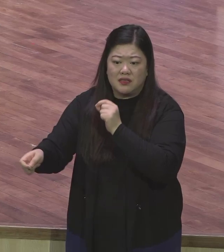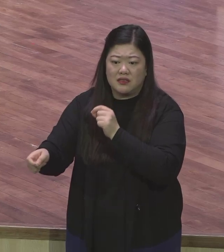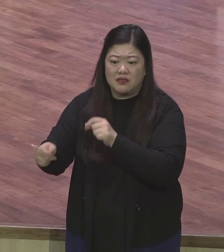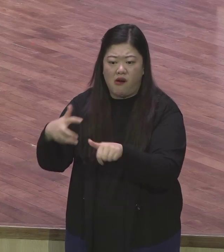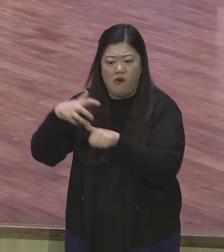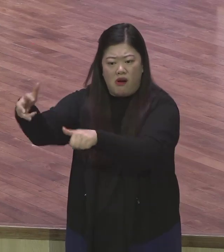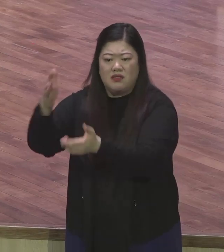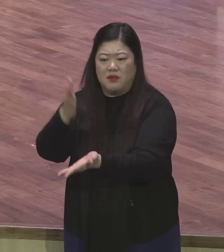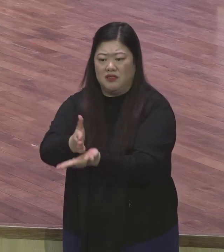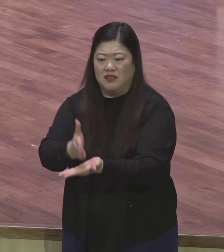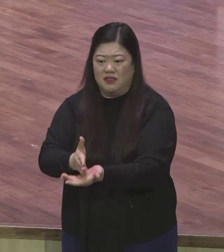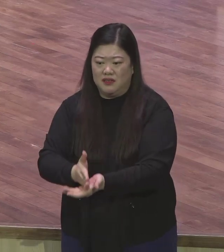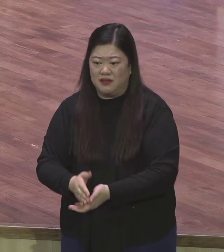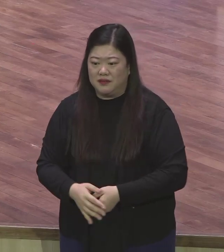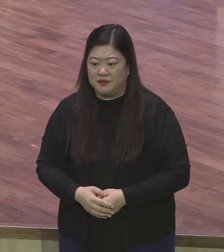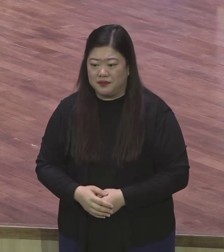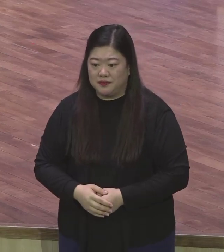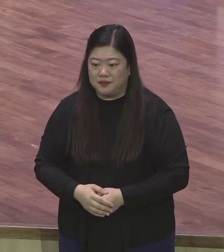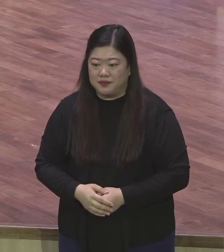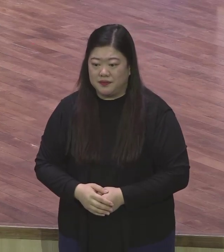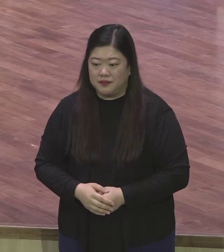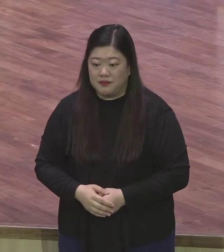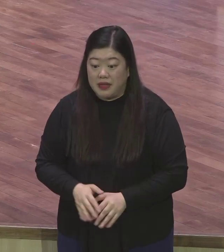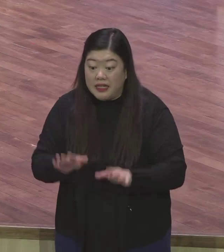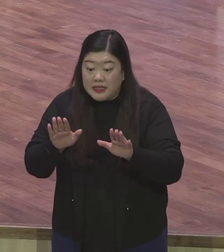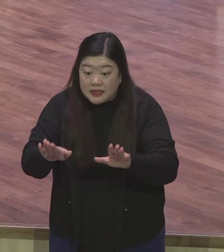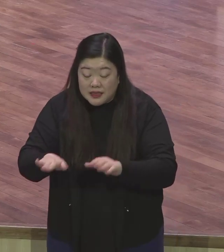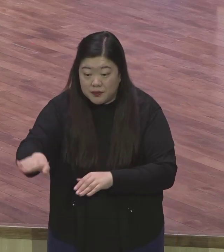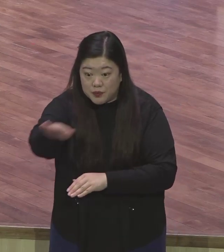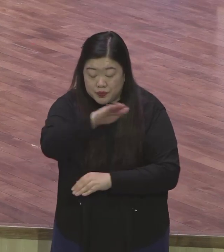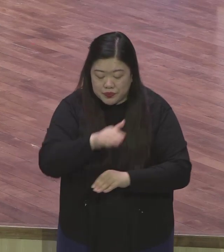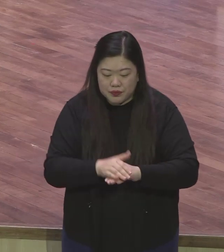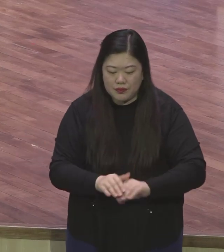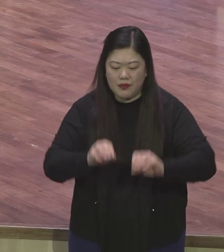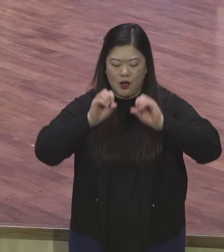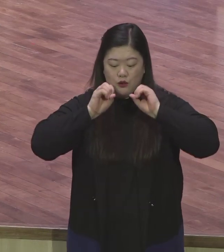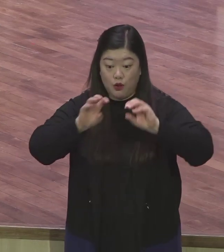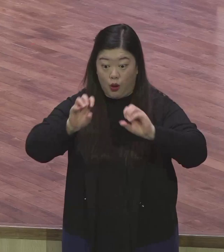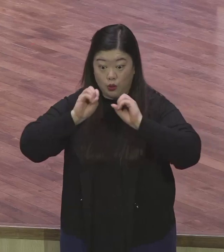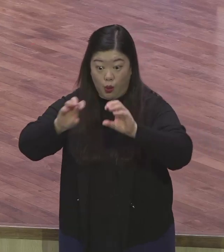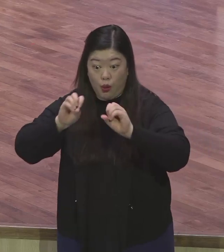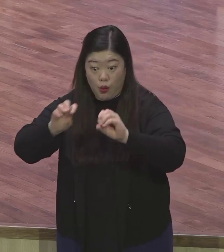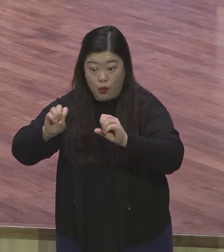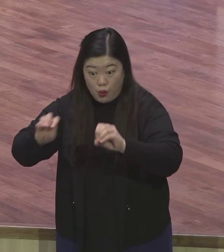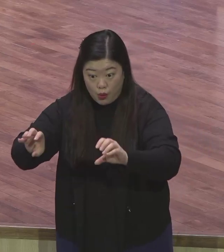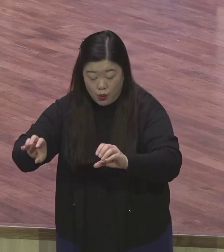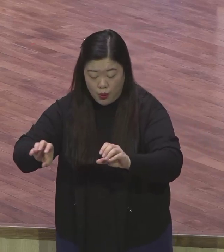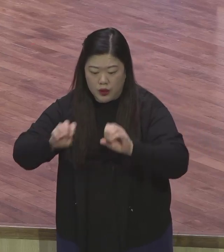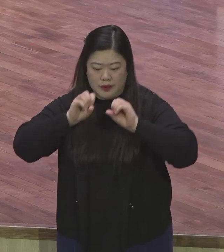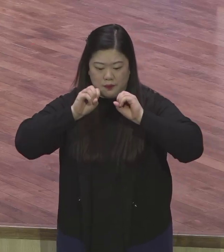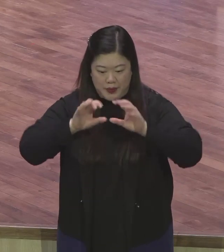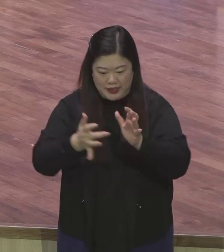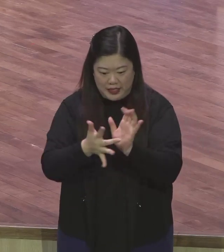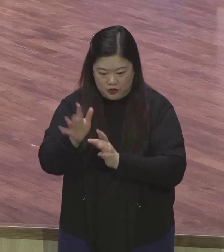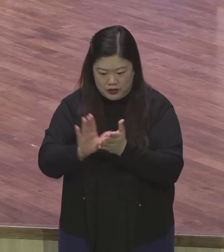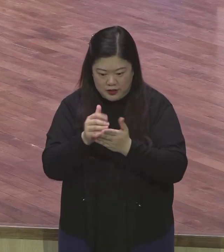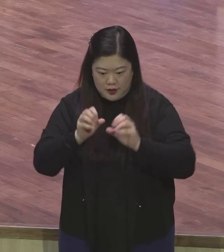지금 우리가 전도운동을 하는 것 한 영혼이 죽게 돌아오게 하는 것 이것 때문에 밥맛으로 기도하고